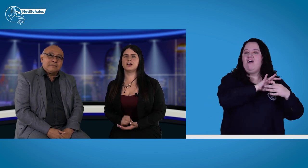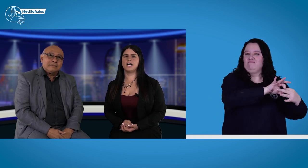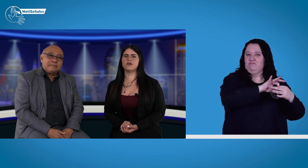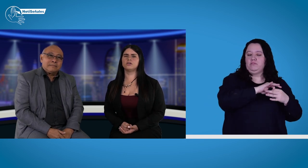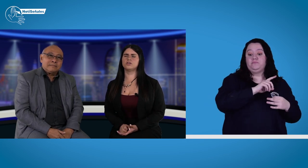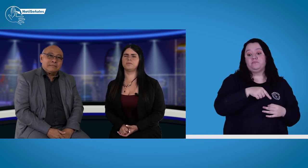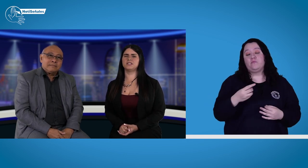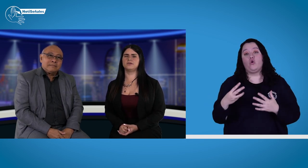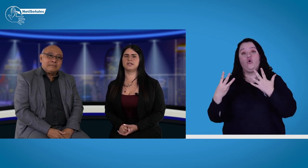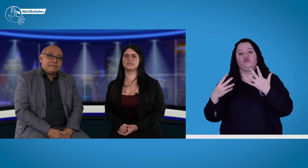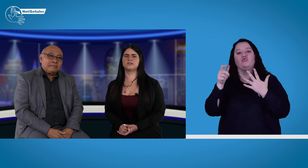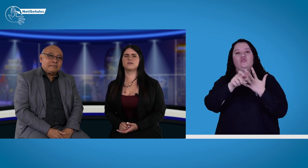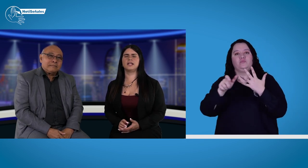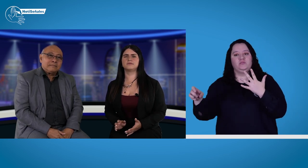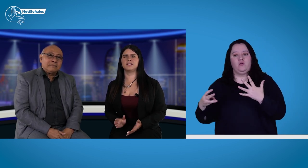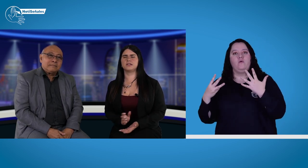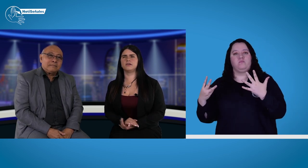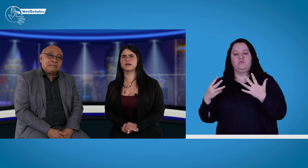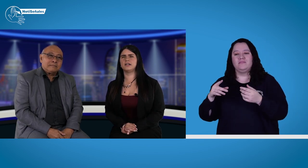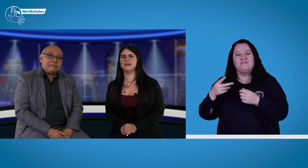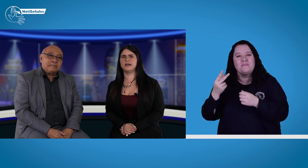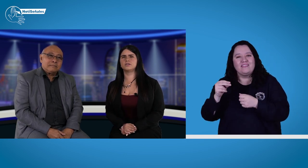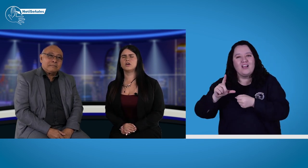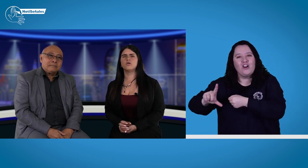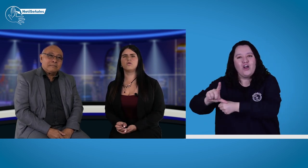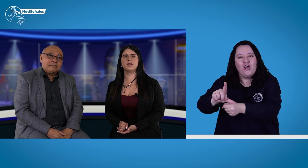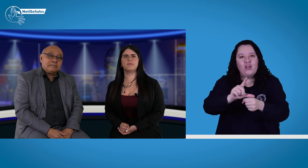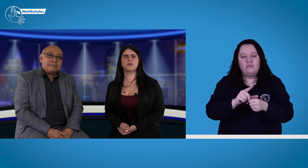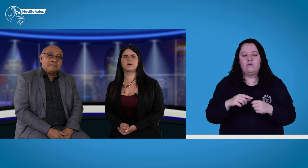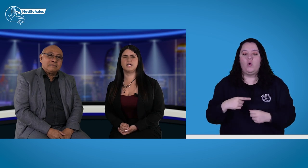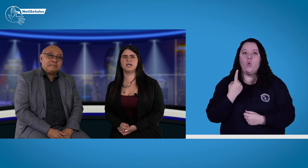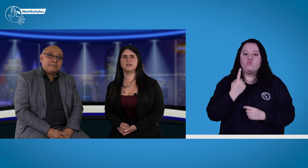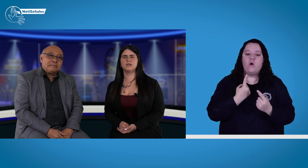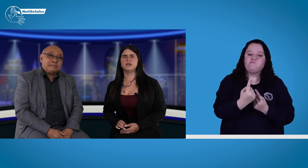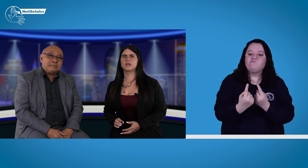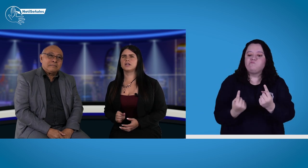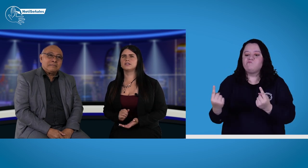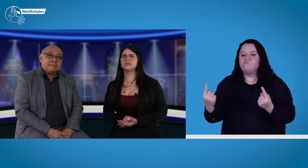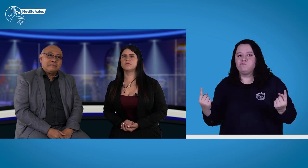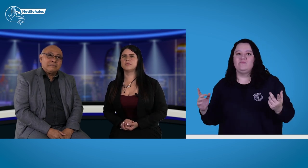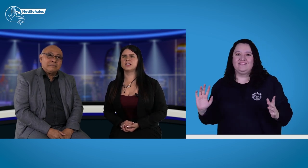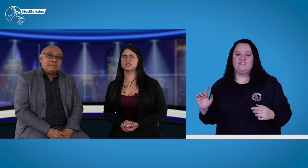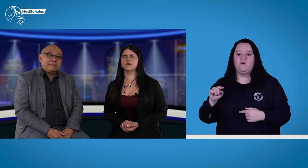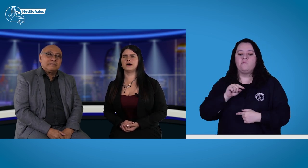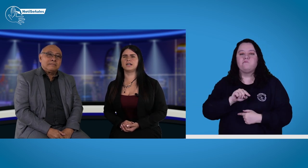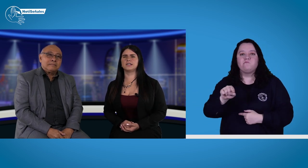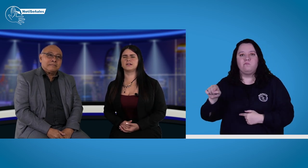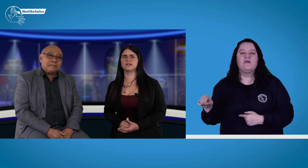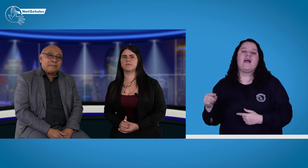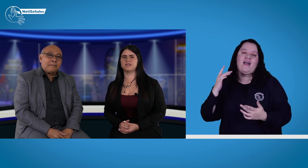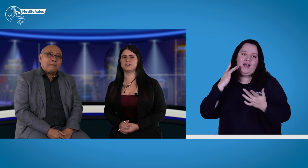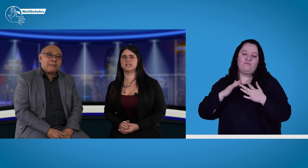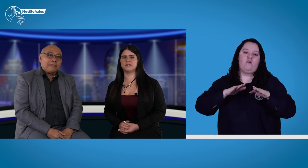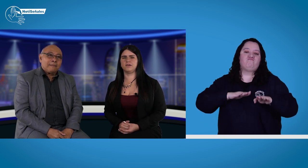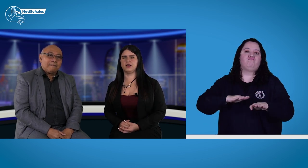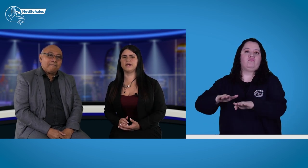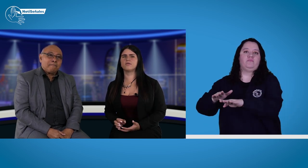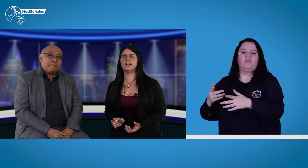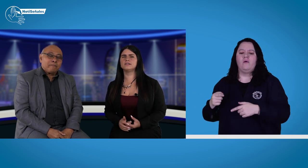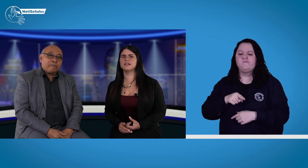hay ocho personas entre las 20 localidades, una por localidad, que en este momento hacen representatividad. ¿En cuáles